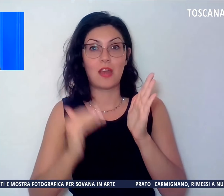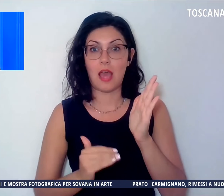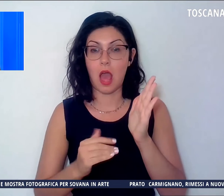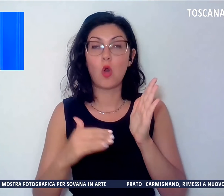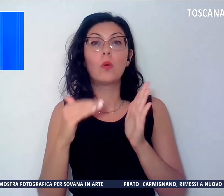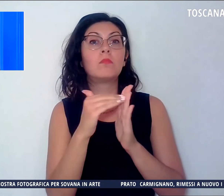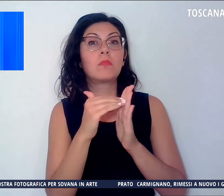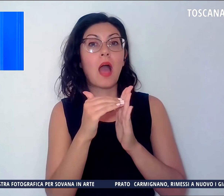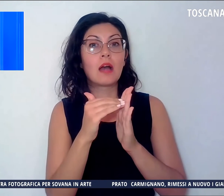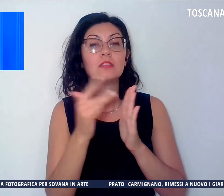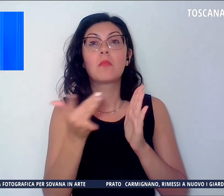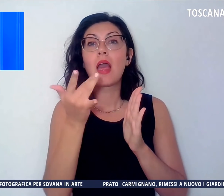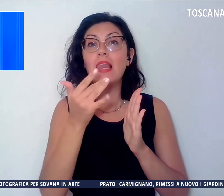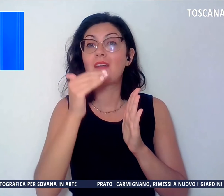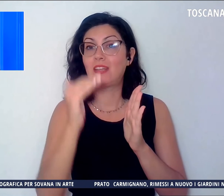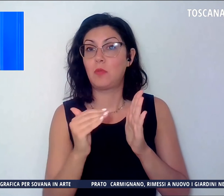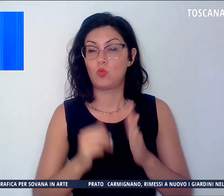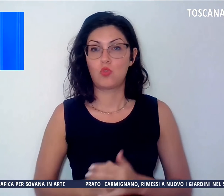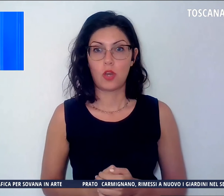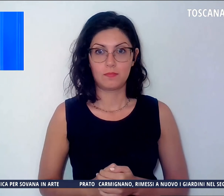massime in lieve diminuzione.